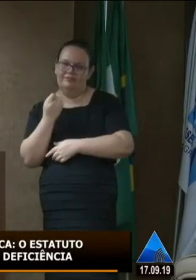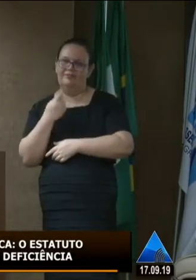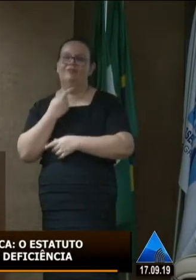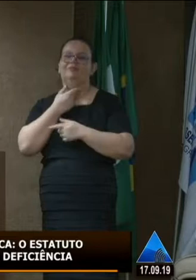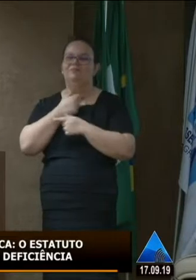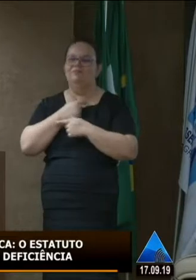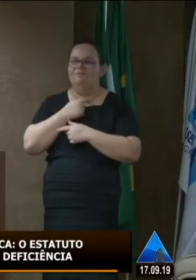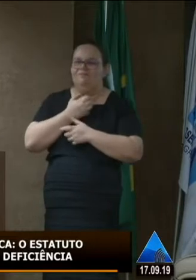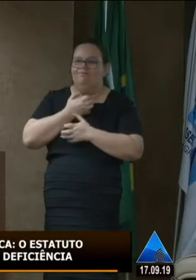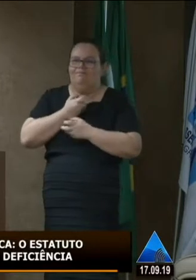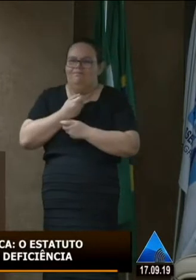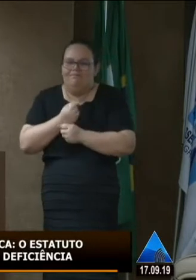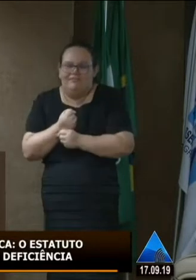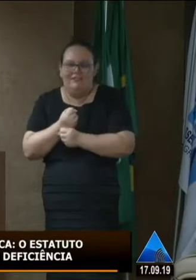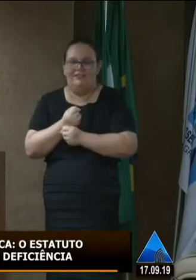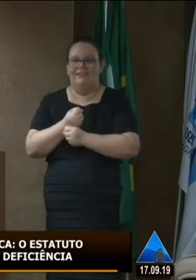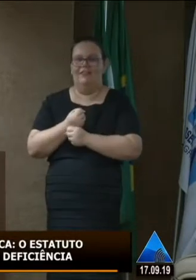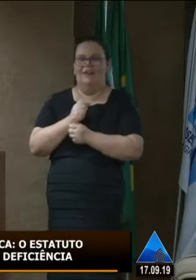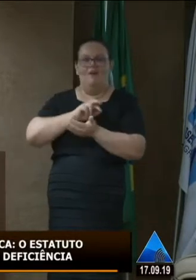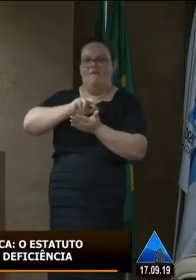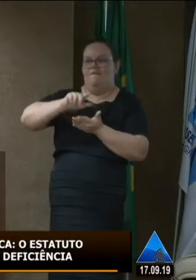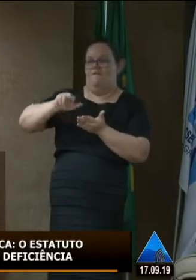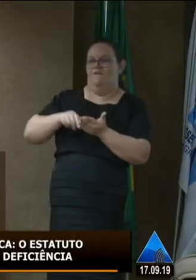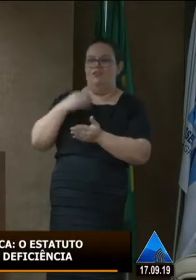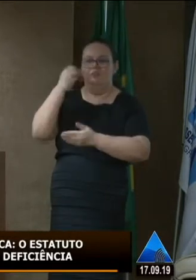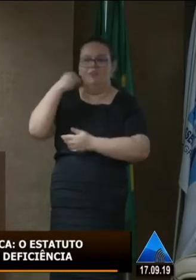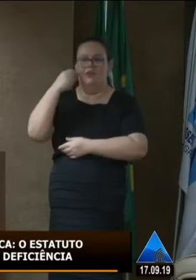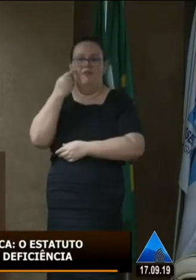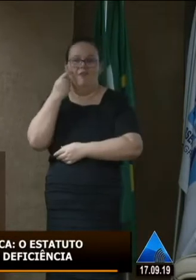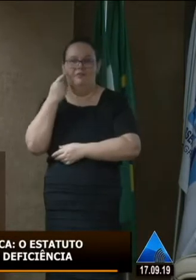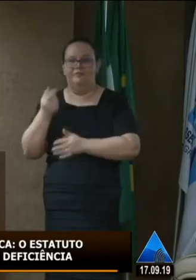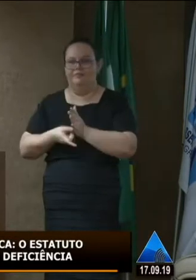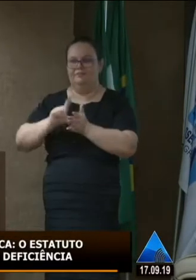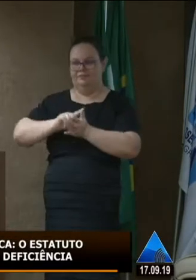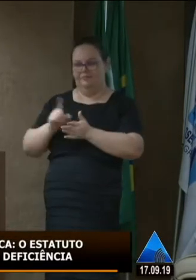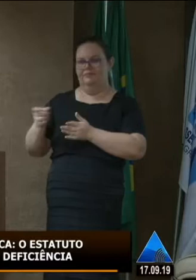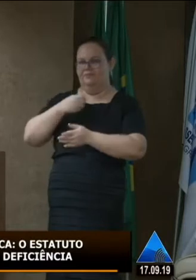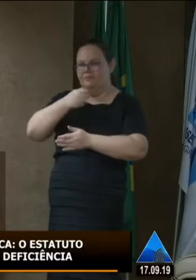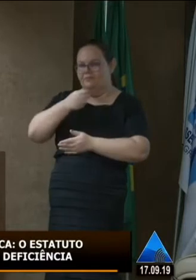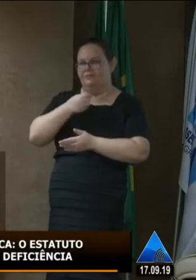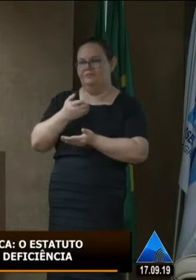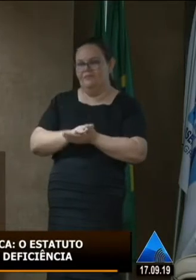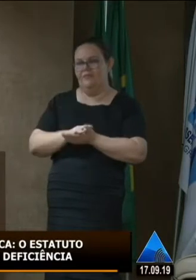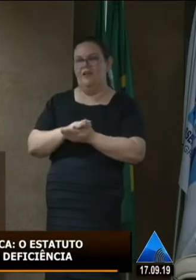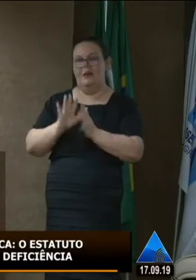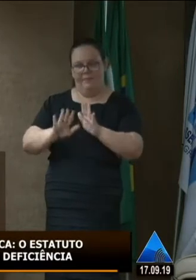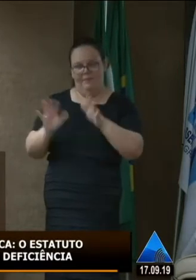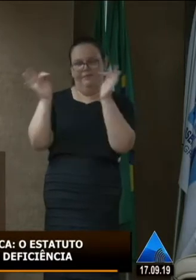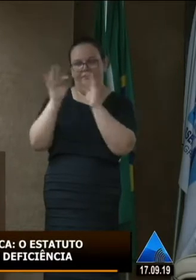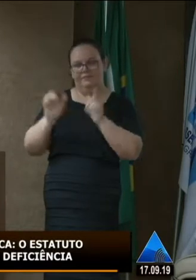até embargada pelos diversos relatos de experiências que antecederam aqui a minha fala e eu fico muito feliz